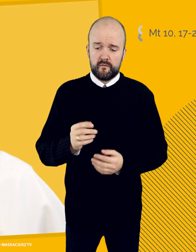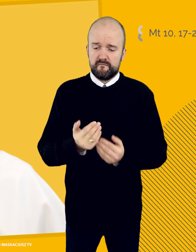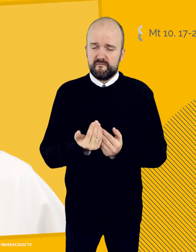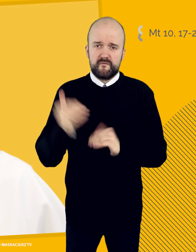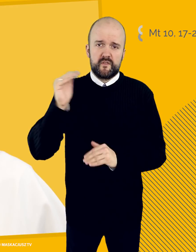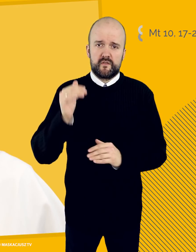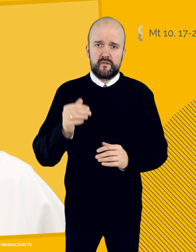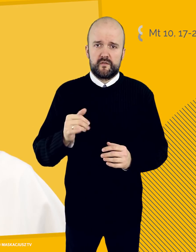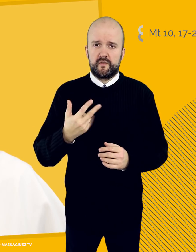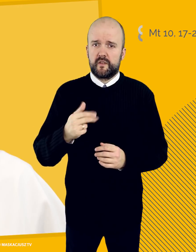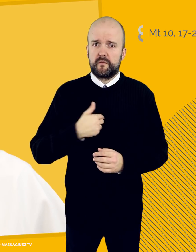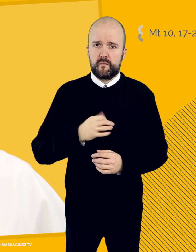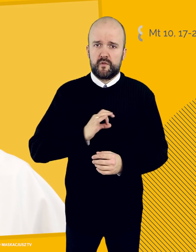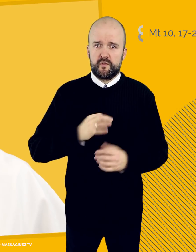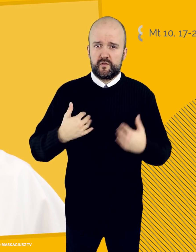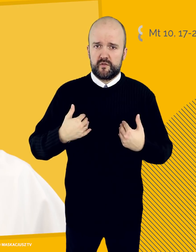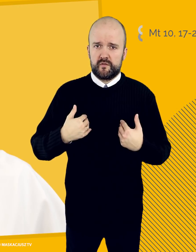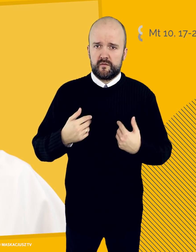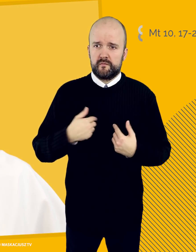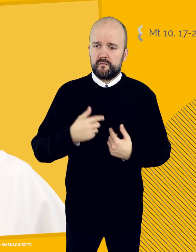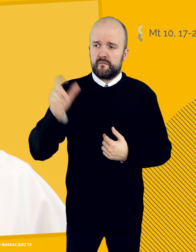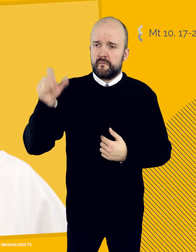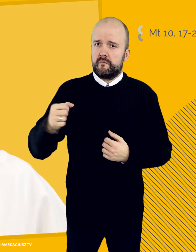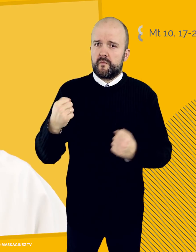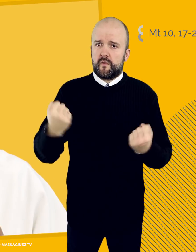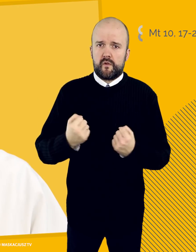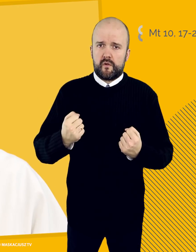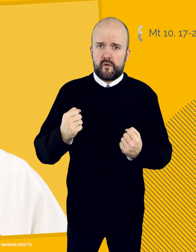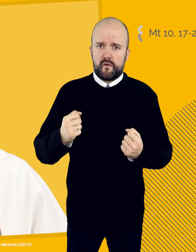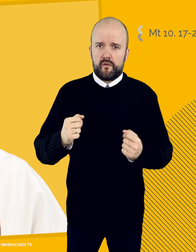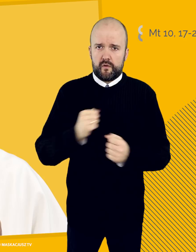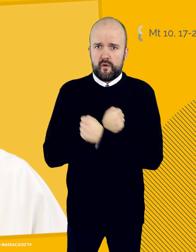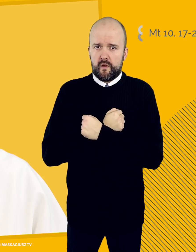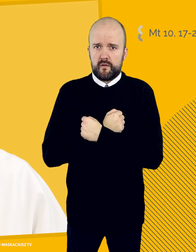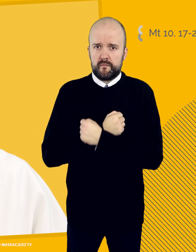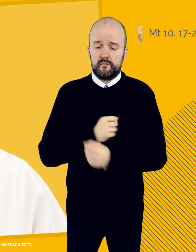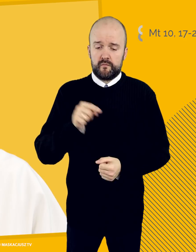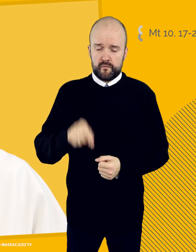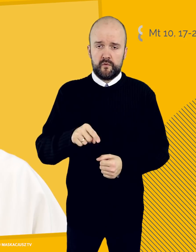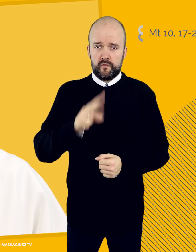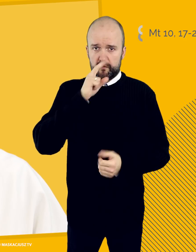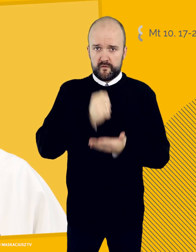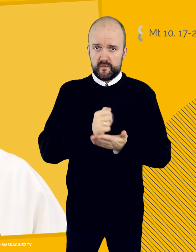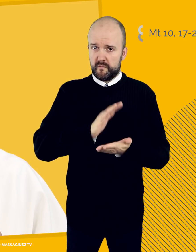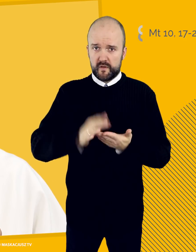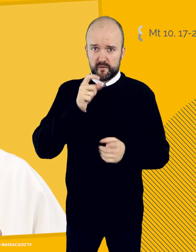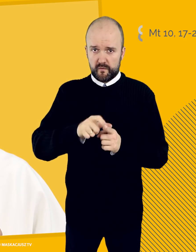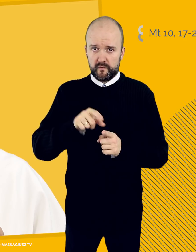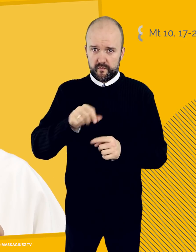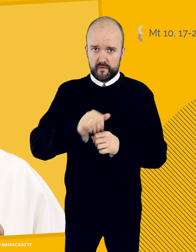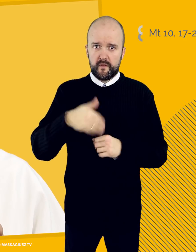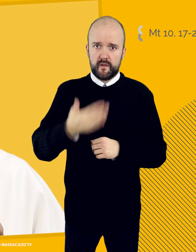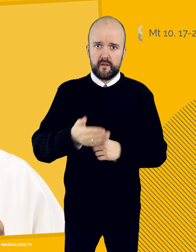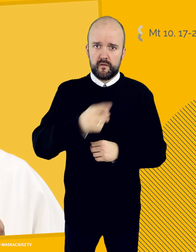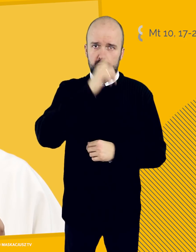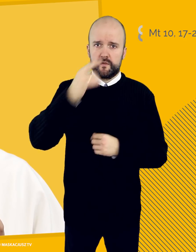bardzo kocham i cenię, że on jest najważniejszy. I to jest to świadectwo, które składają męczennicy. Kiedy możemy nagle